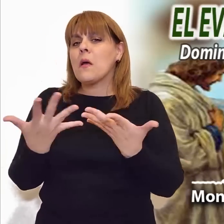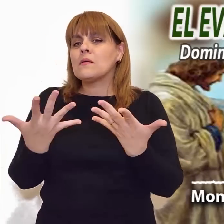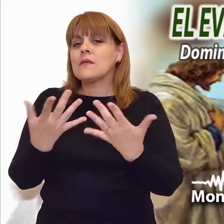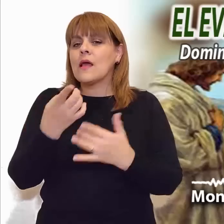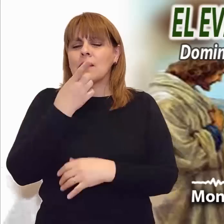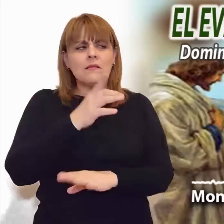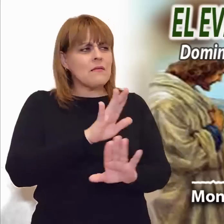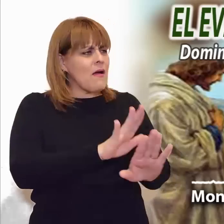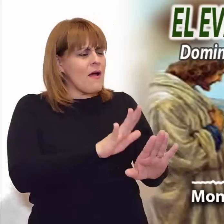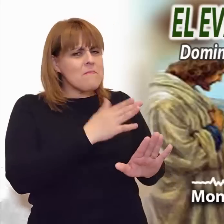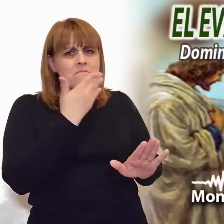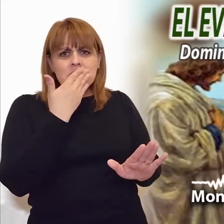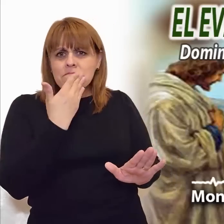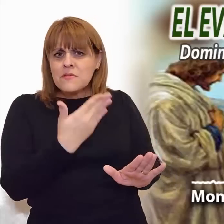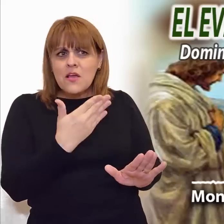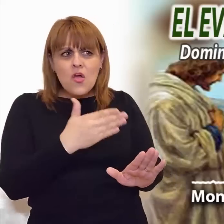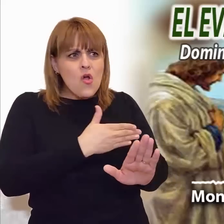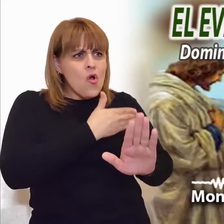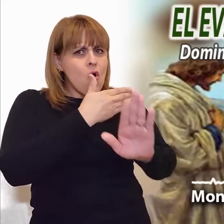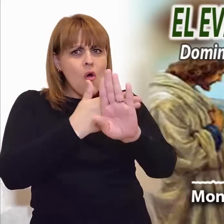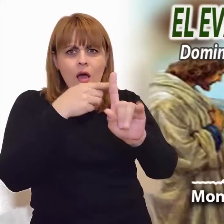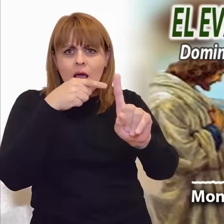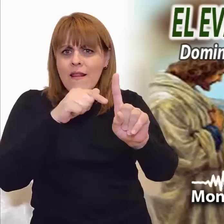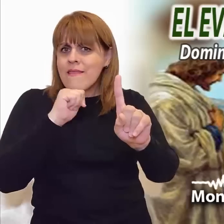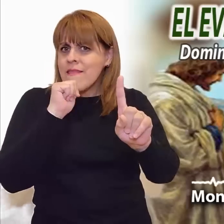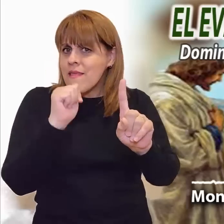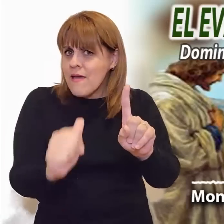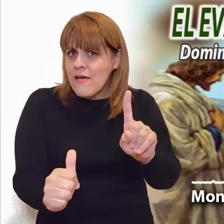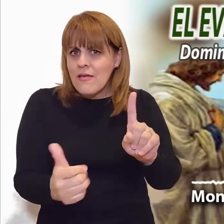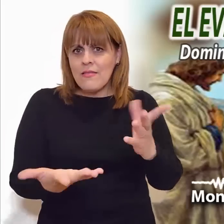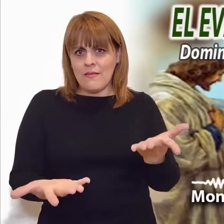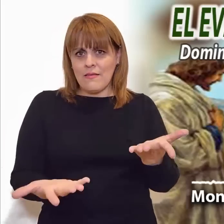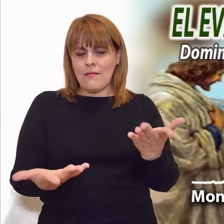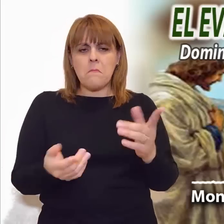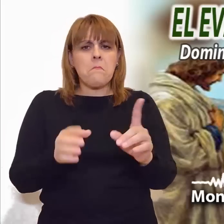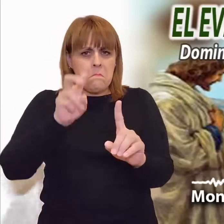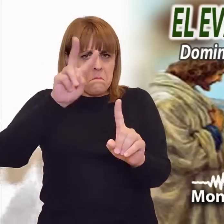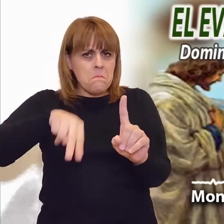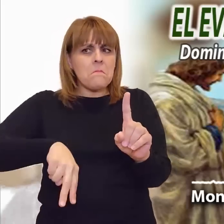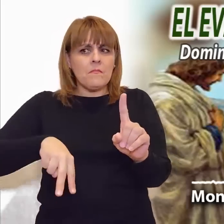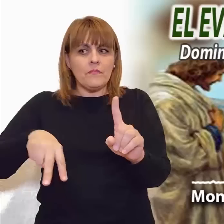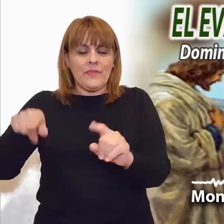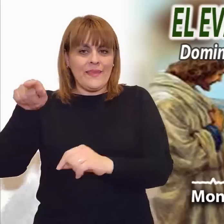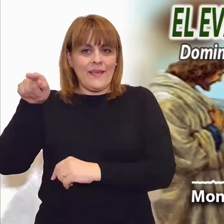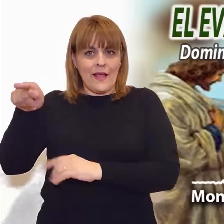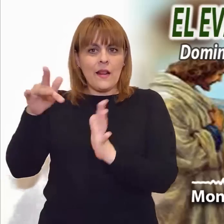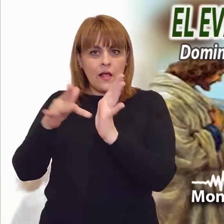La práctica de Jesús tiene mucho de provocación para los de conciencia tranquila de todos los tiempos.